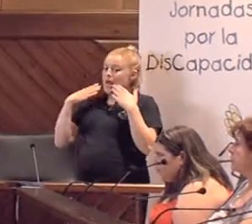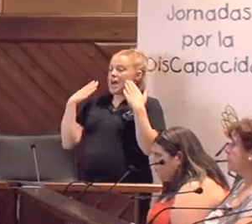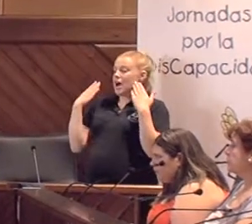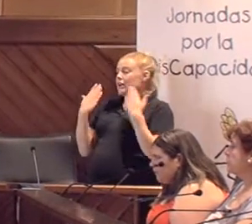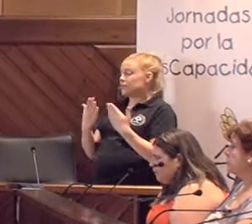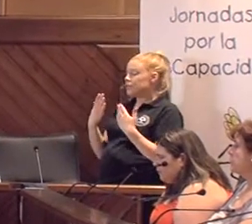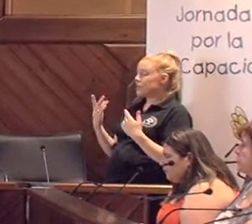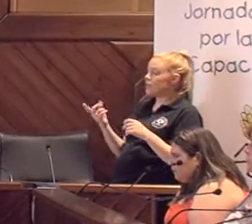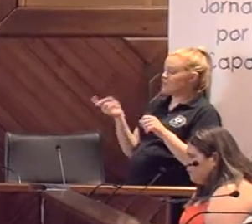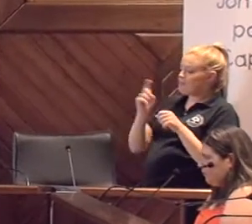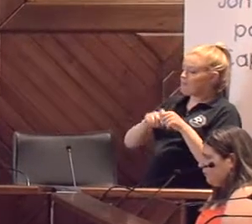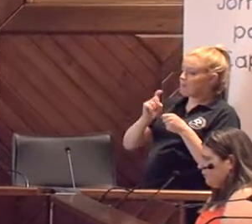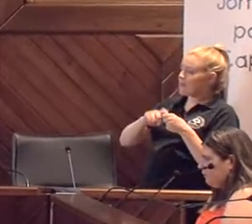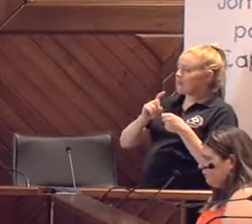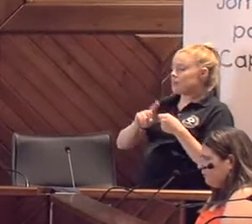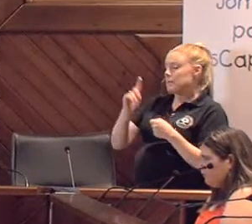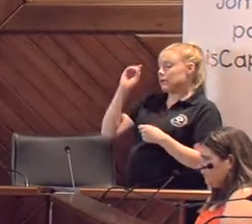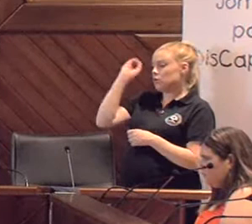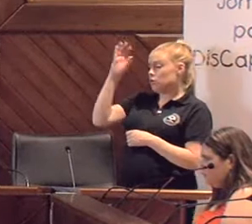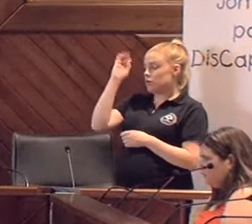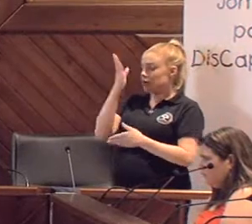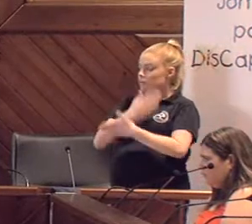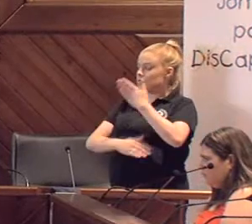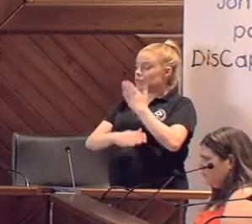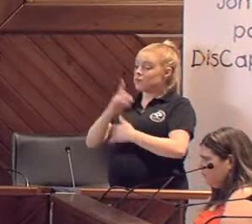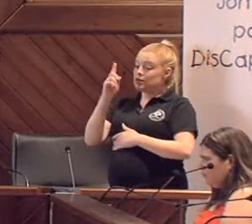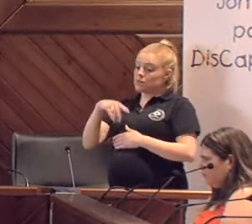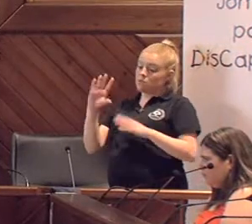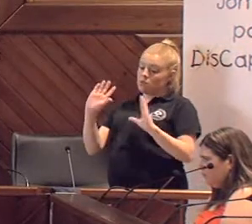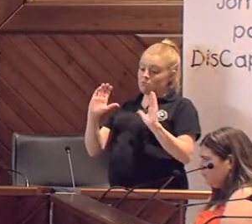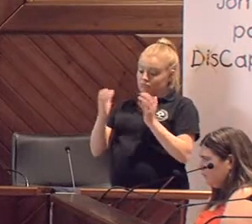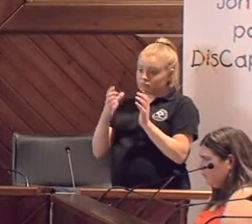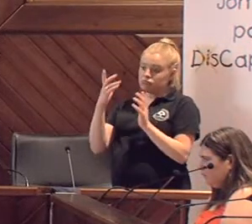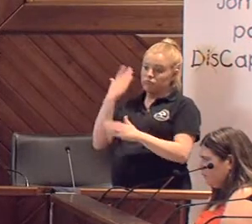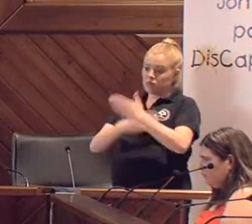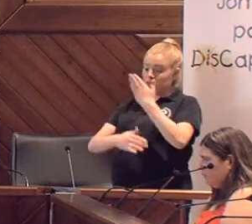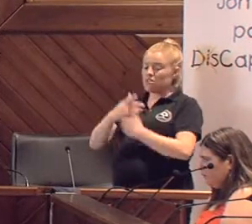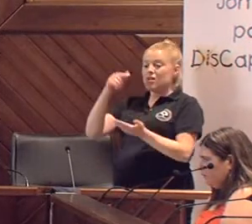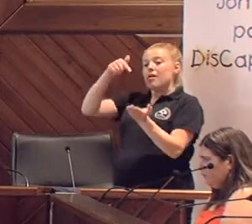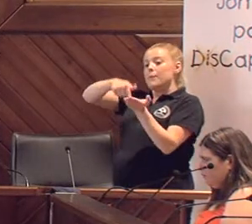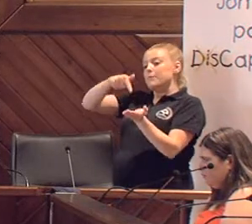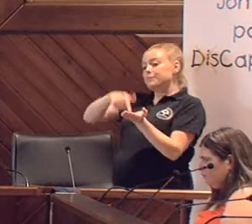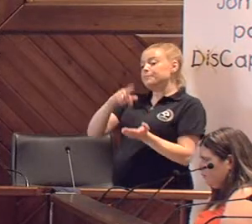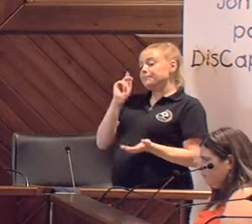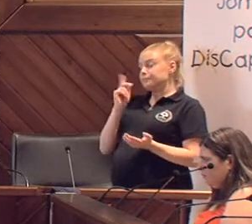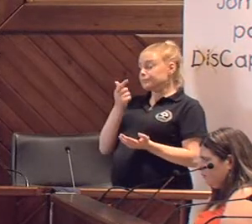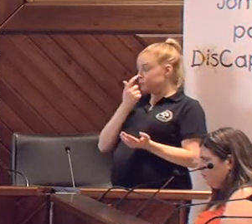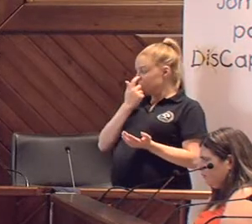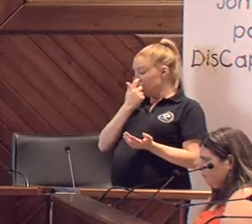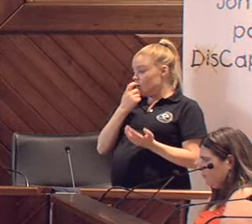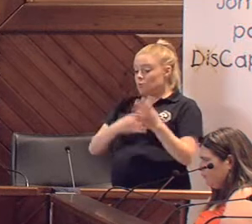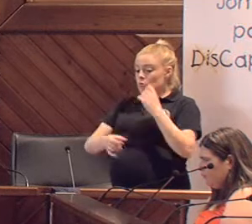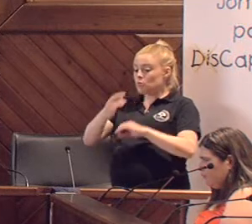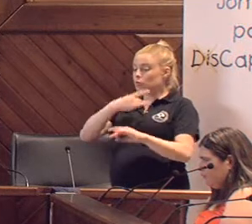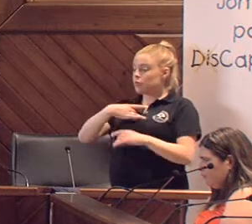pues, la participación en la jornada que hemos participado y la participación en el Consejo de la Discapacidad. Y nuestra reivindicación a eso, lo que yo creo que Pozo